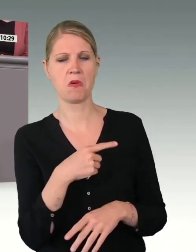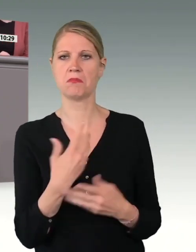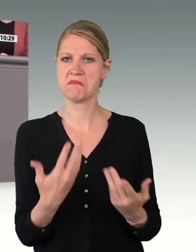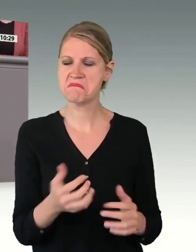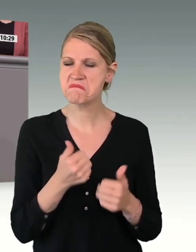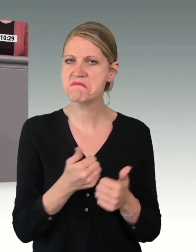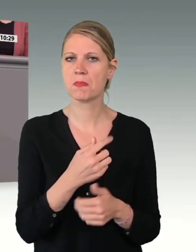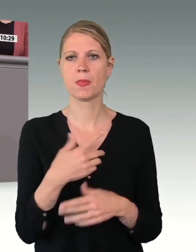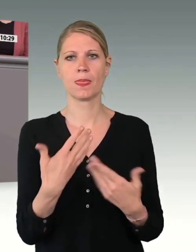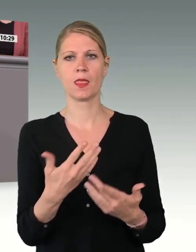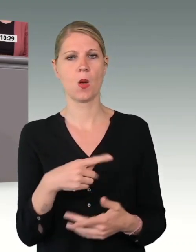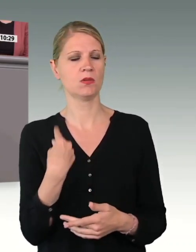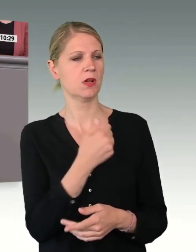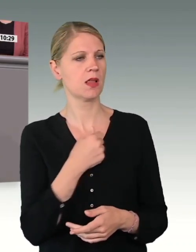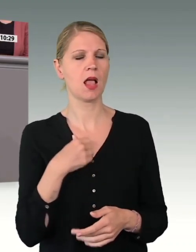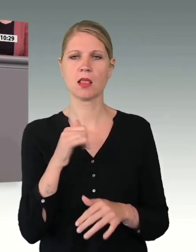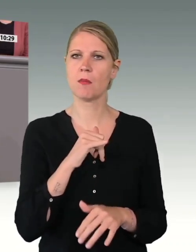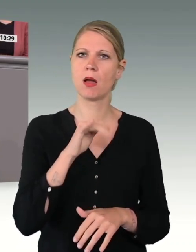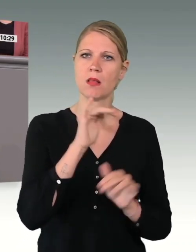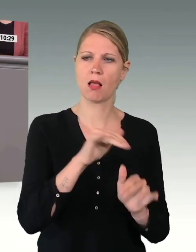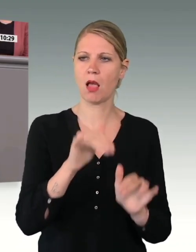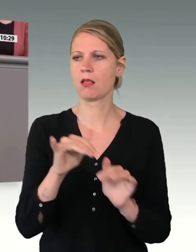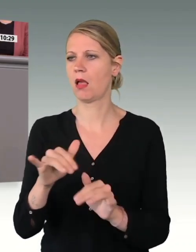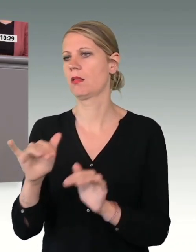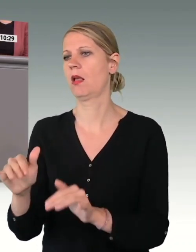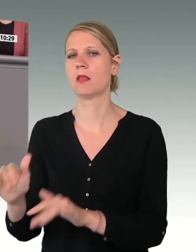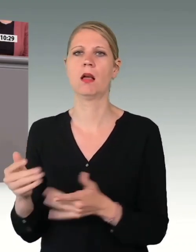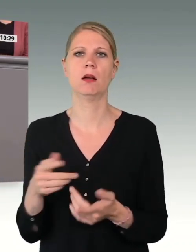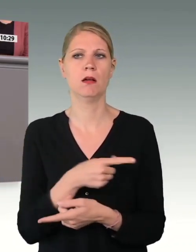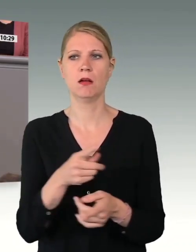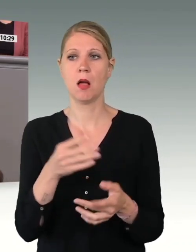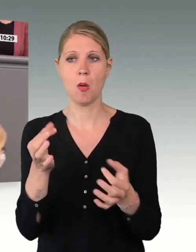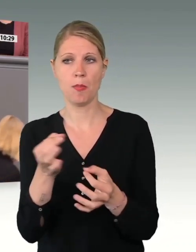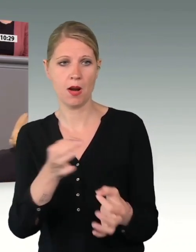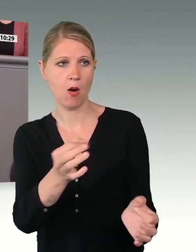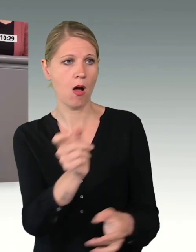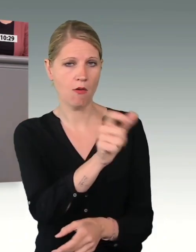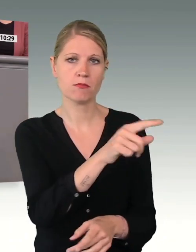vergangenen Jahr stets zur Stelle und packten dort mit an, wo sie gebraucht wurden.